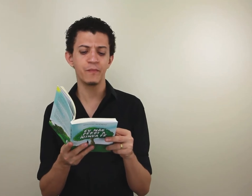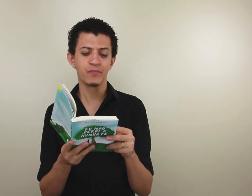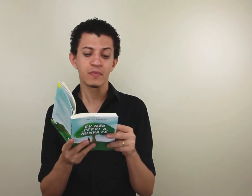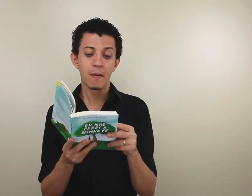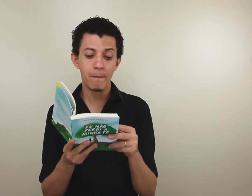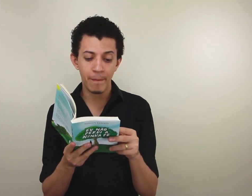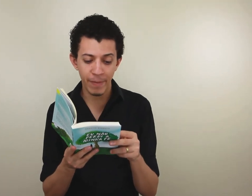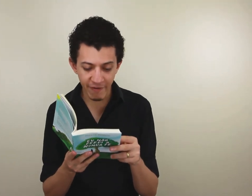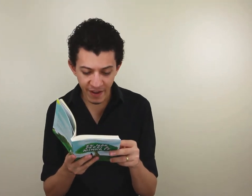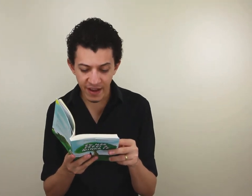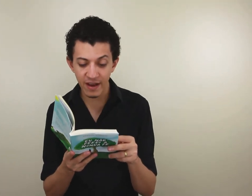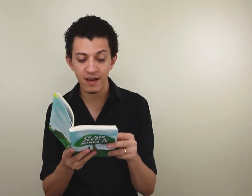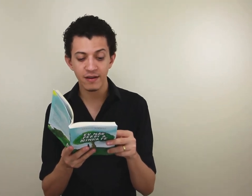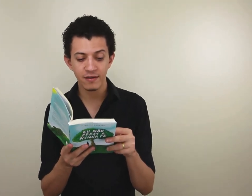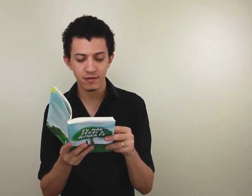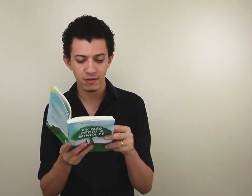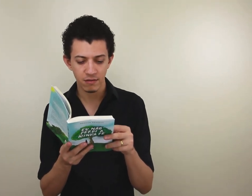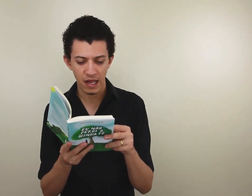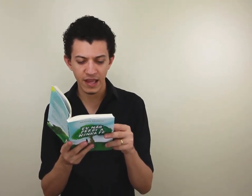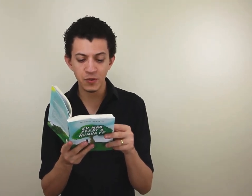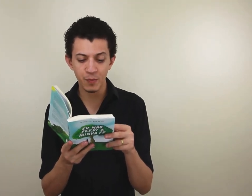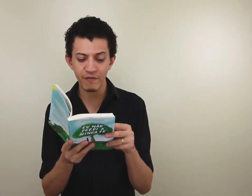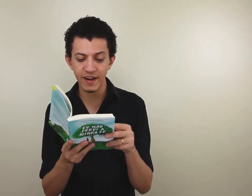prevenir. A tempo de prevenir.